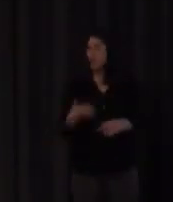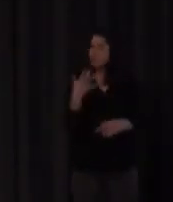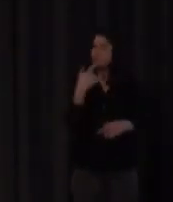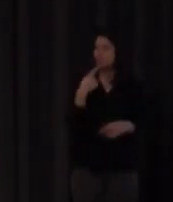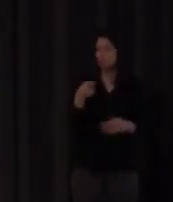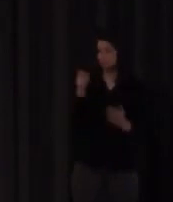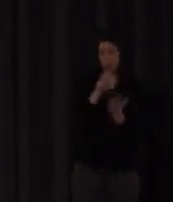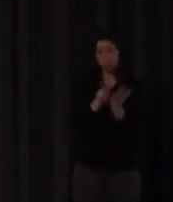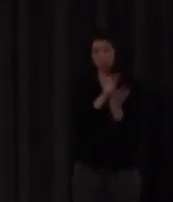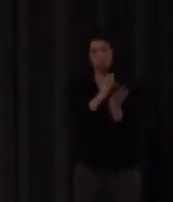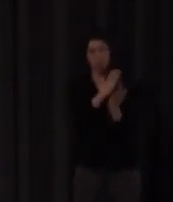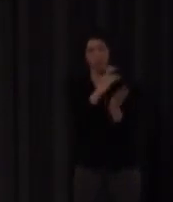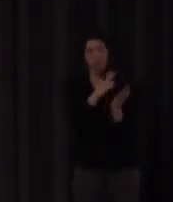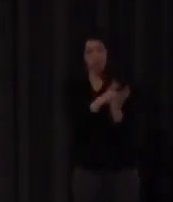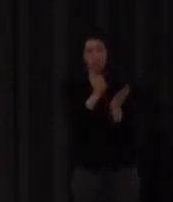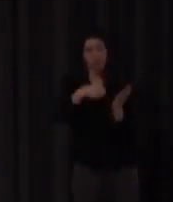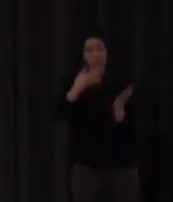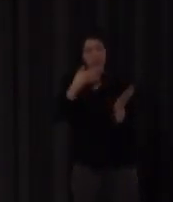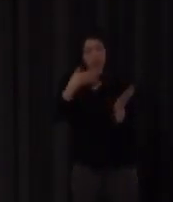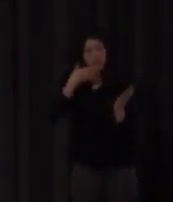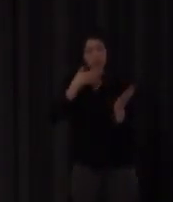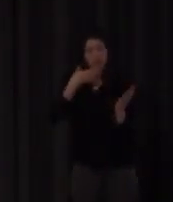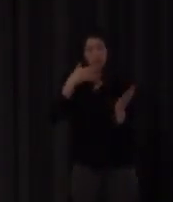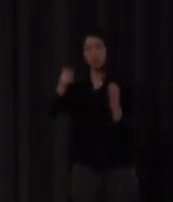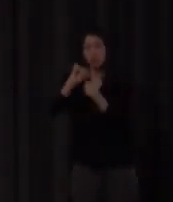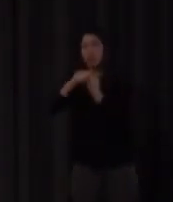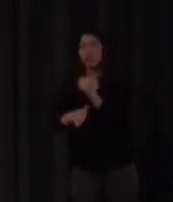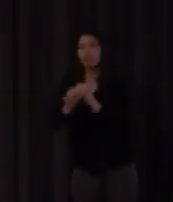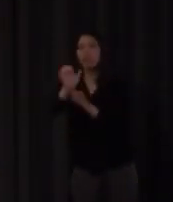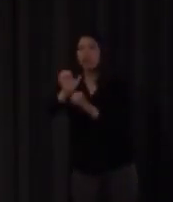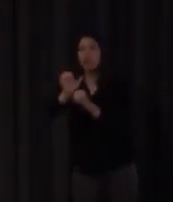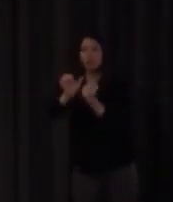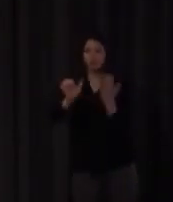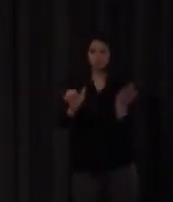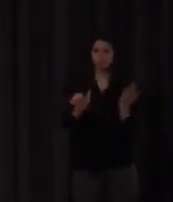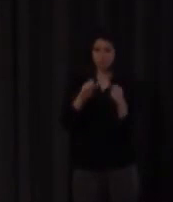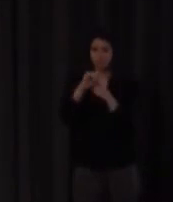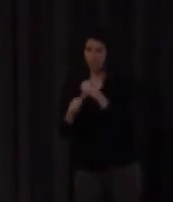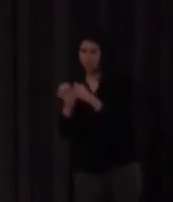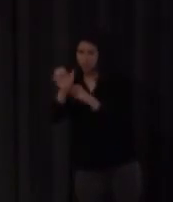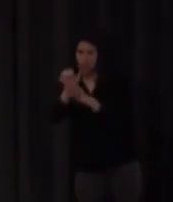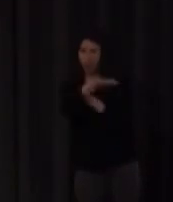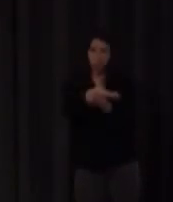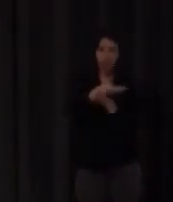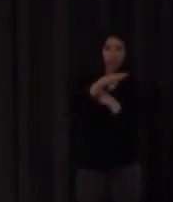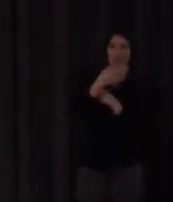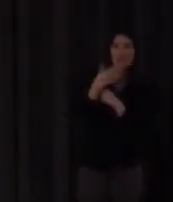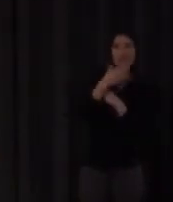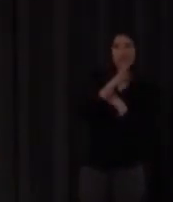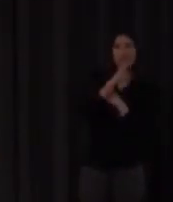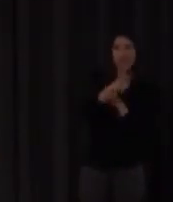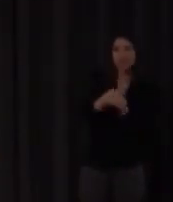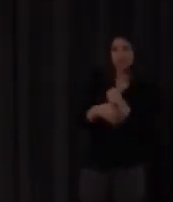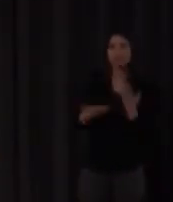leen vale en el lugar CH pongan la configuración E ¿qué harían? la configuración E